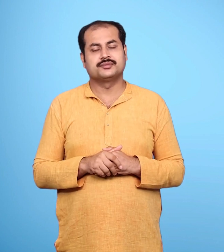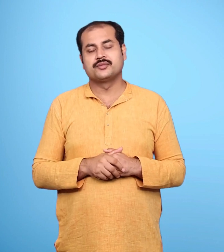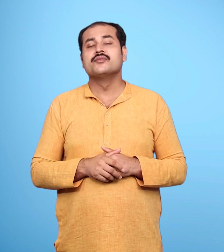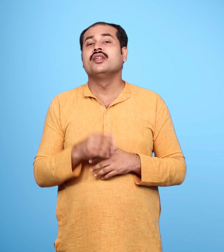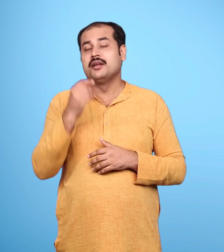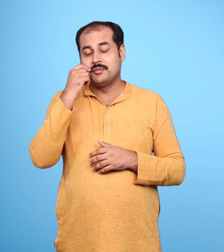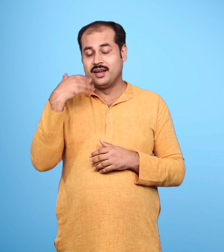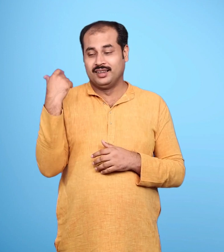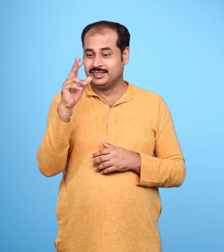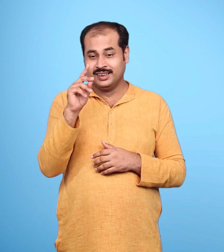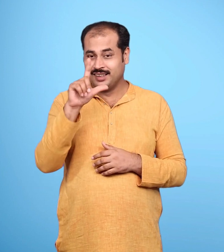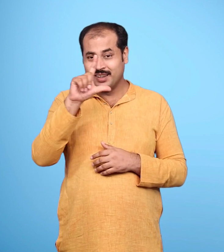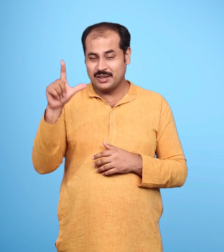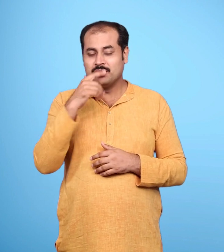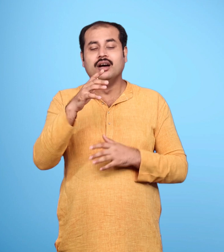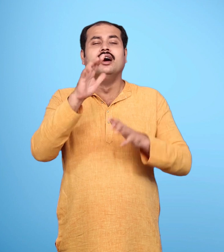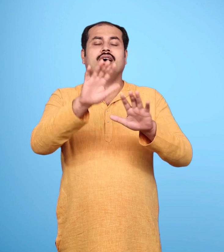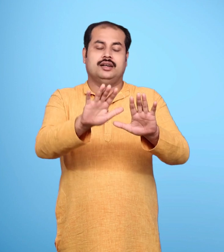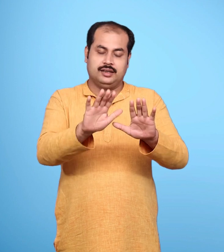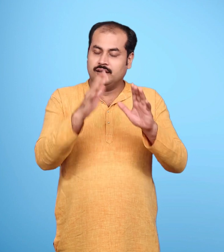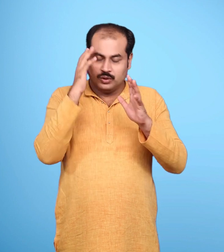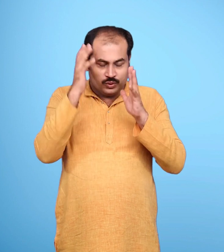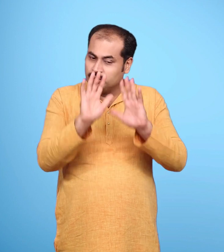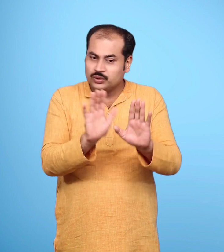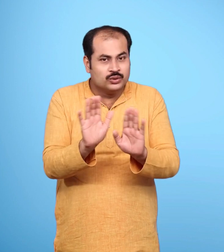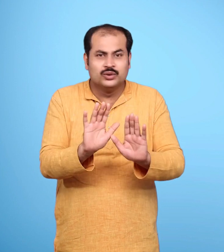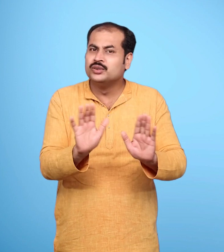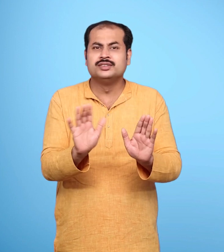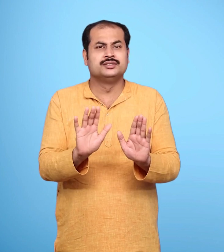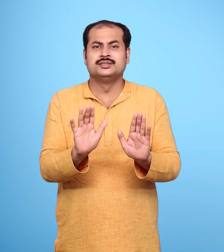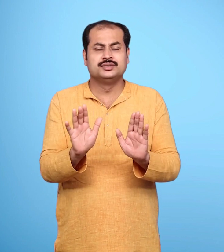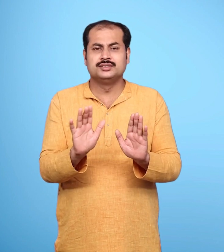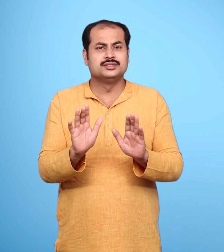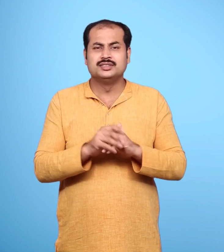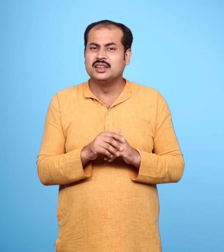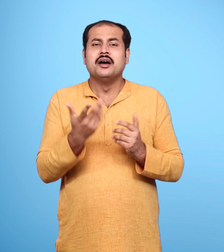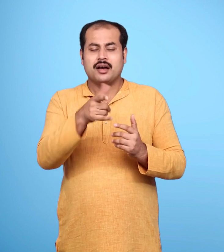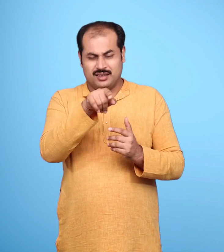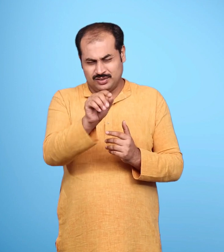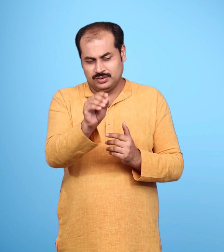आप चिंताना करें माते लक्षमन ने सीता को आश्वस्त करते हुए कहा